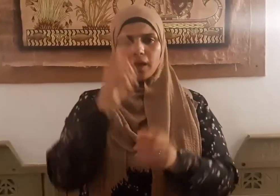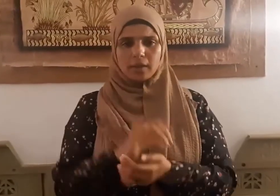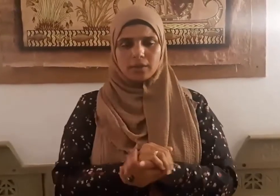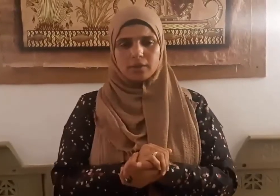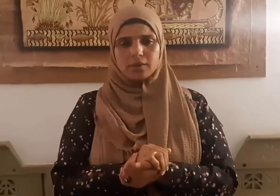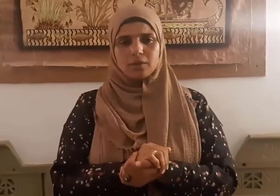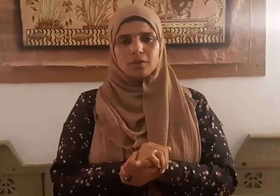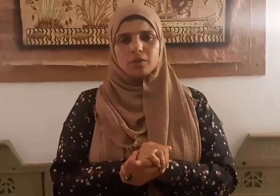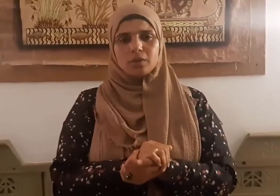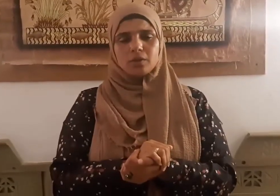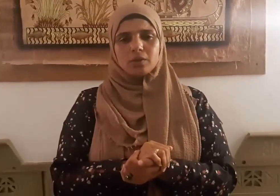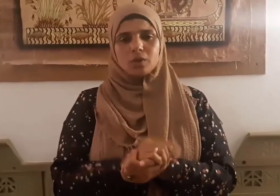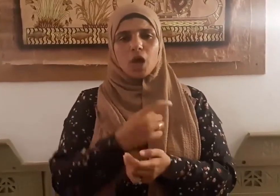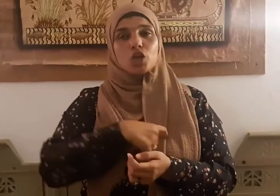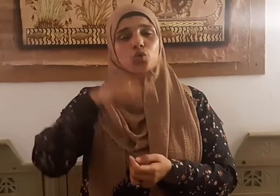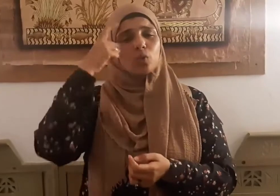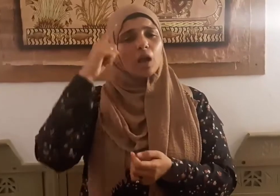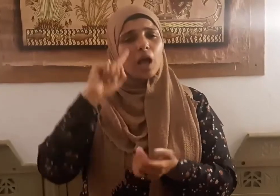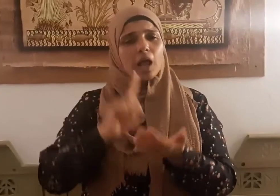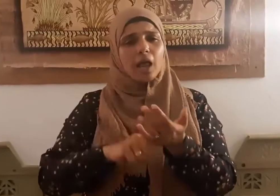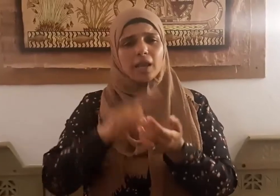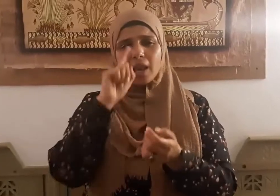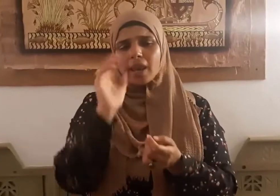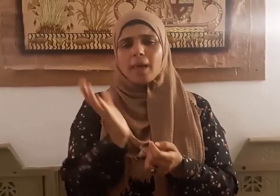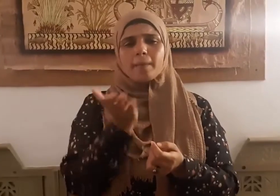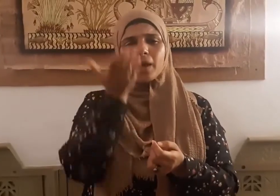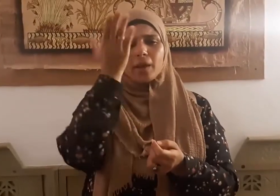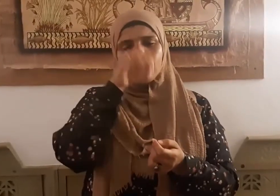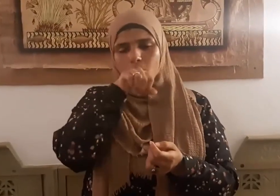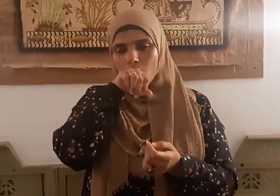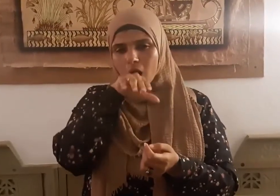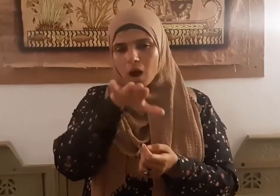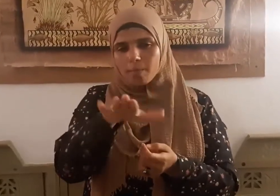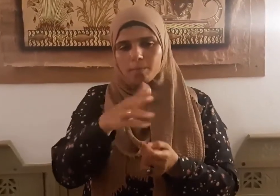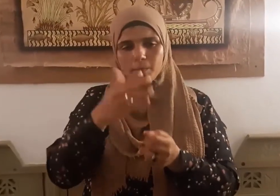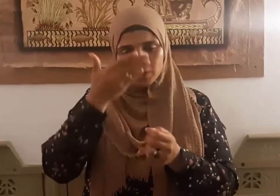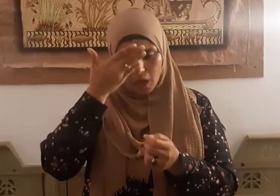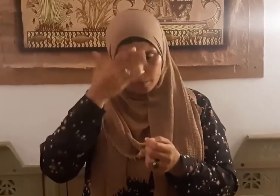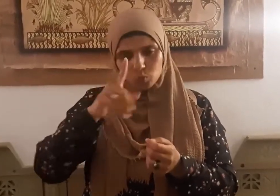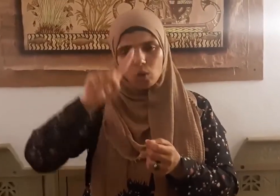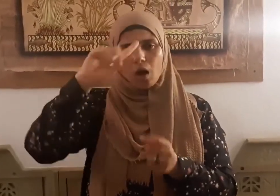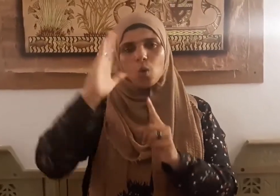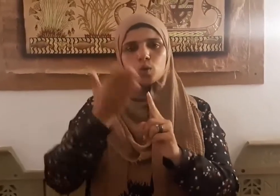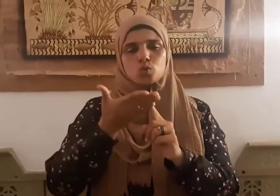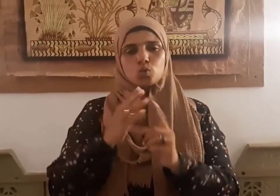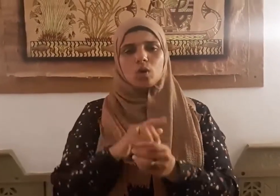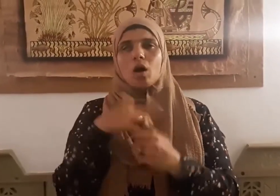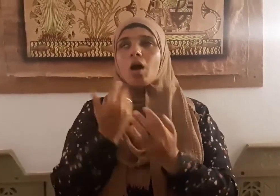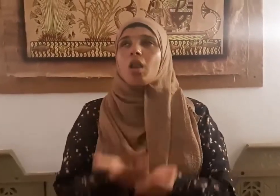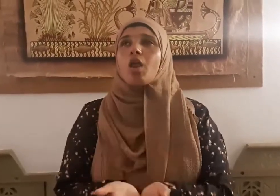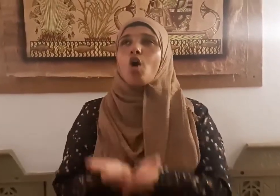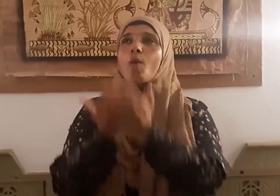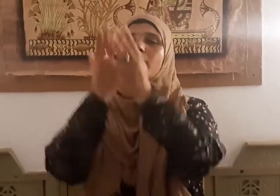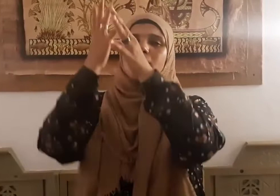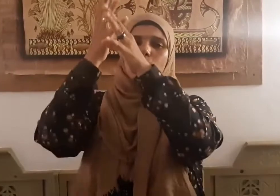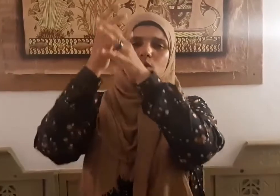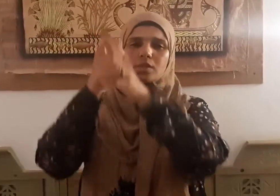وأشهد أن سيدنا محمدا عبده ورسوله اللهم صلي وسلم